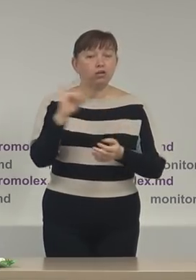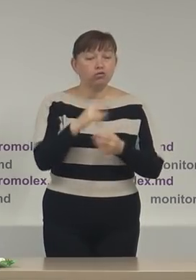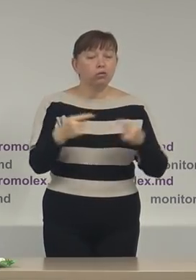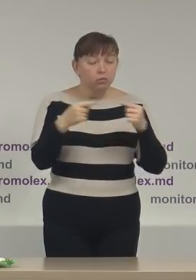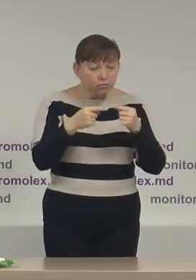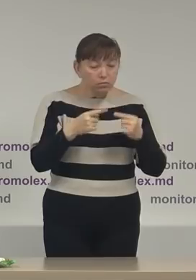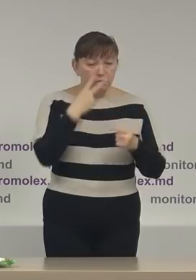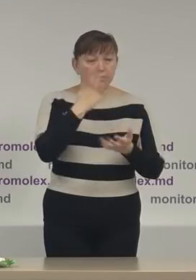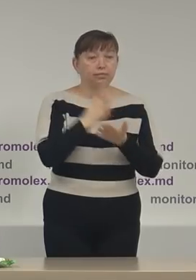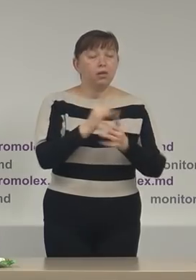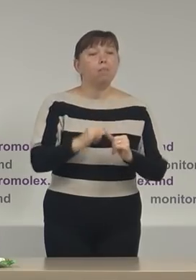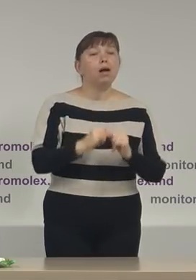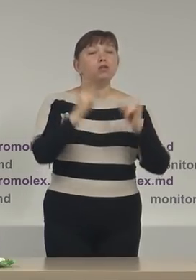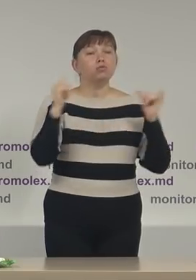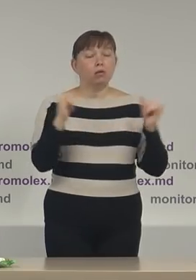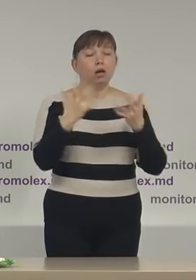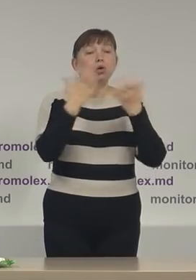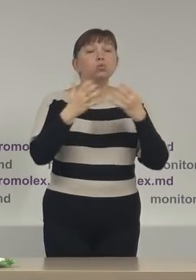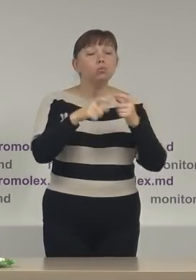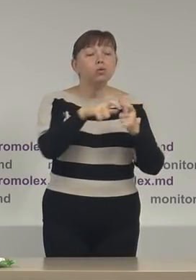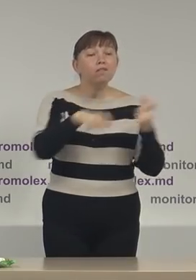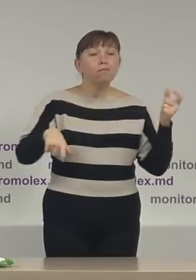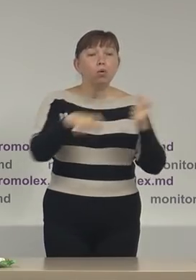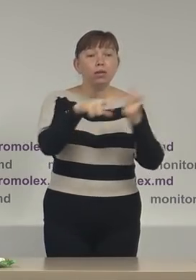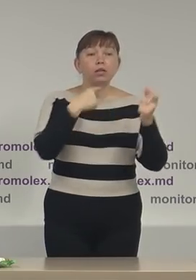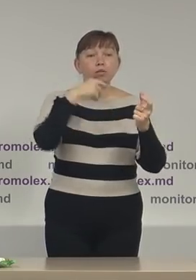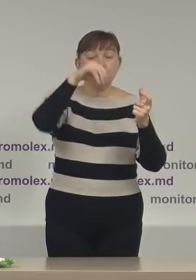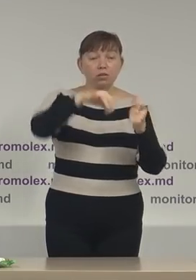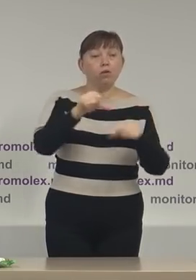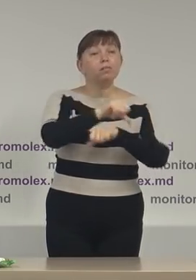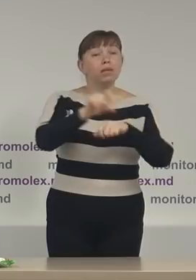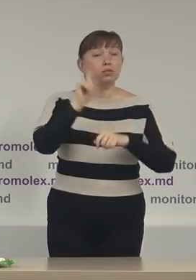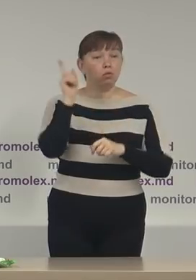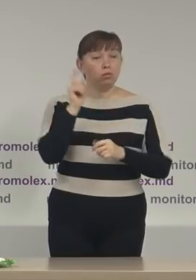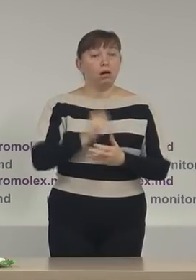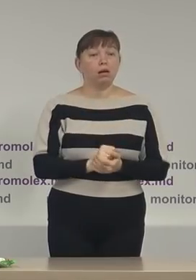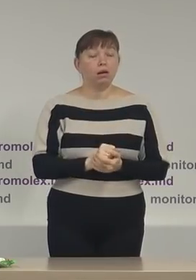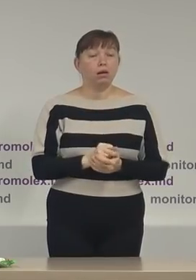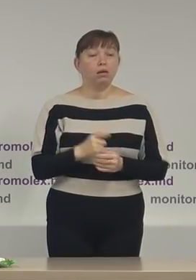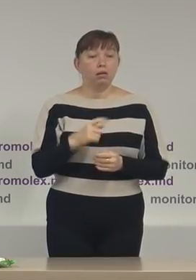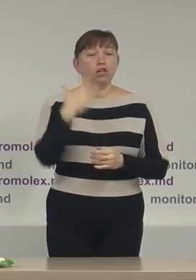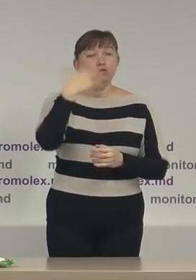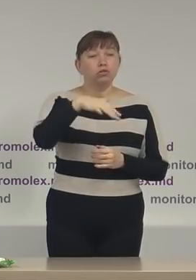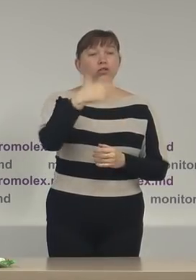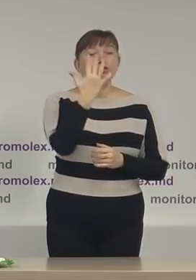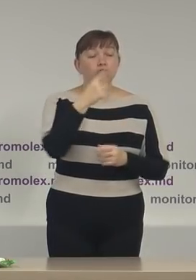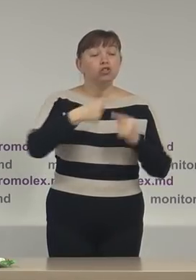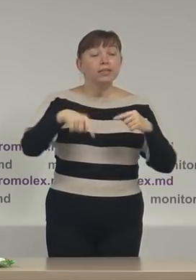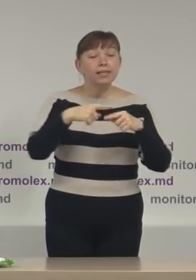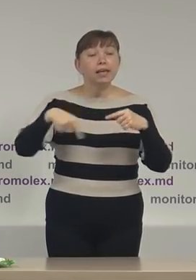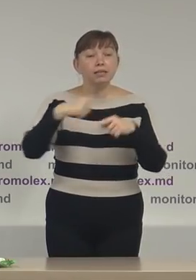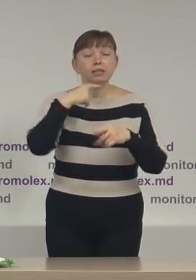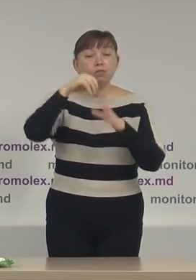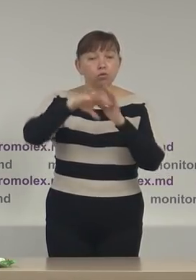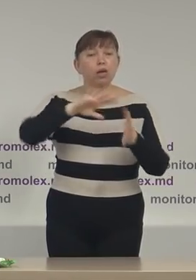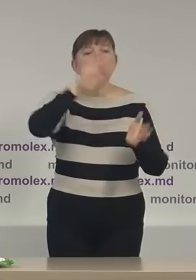creșterea sau majorarea numărului de buletini de vot peste hotare, în cel puțin 55 de secții de votare